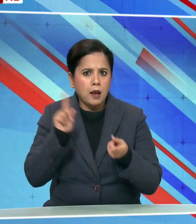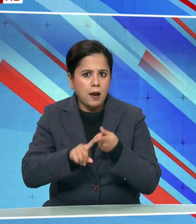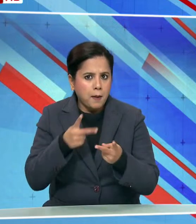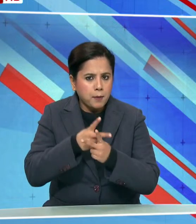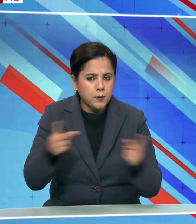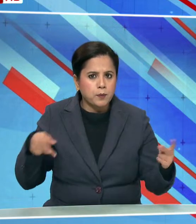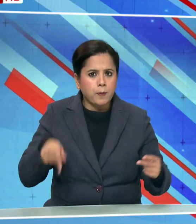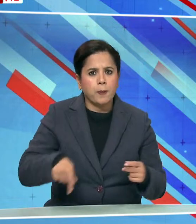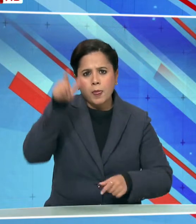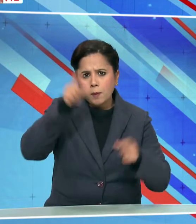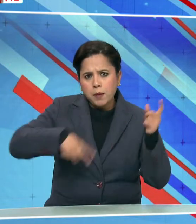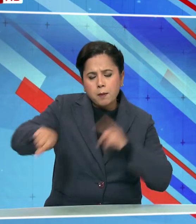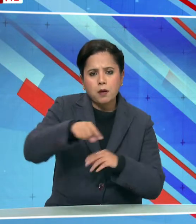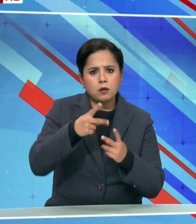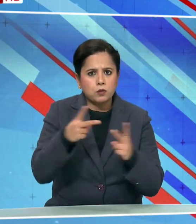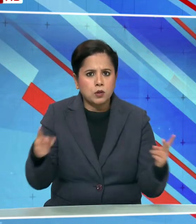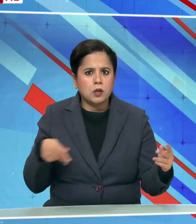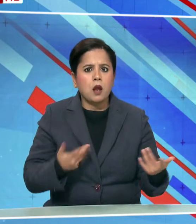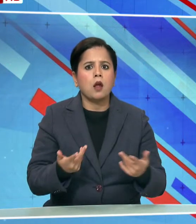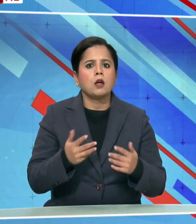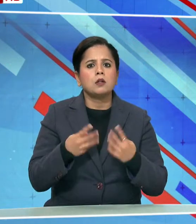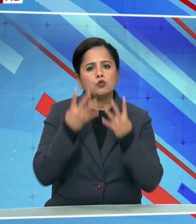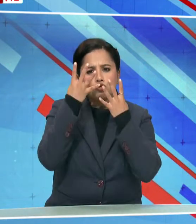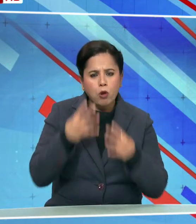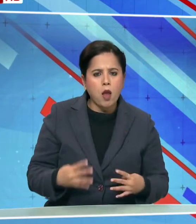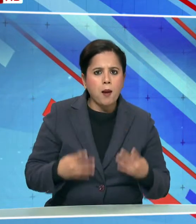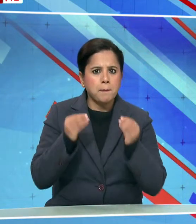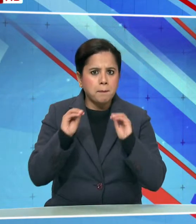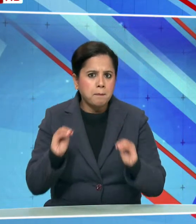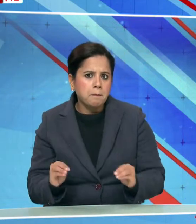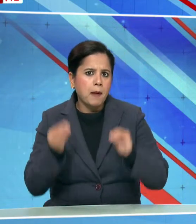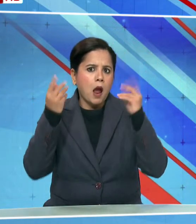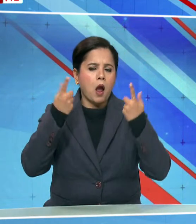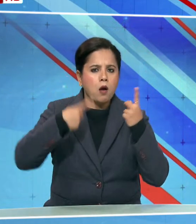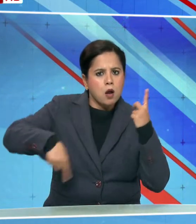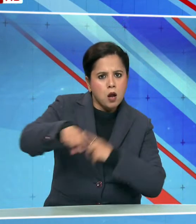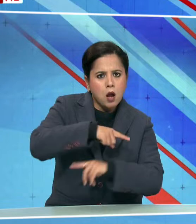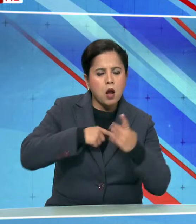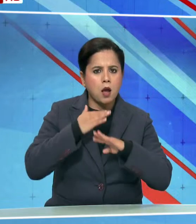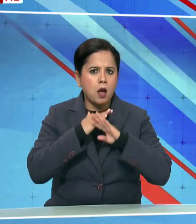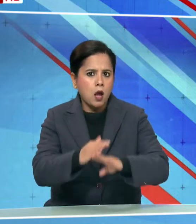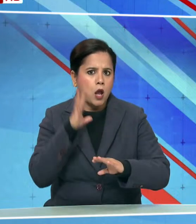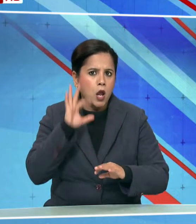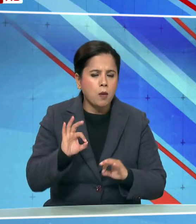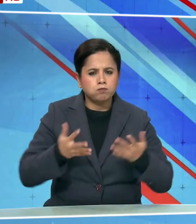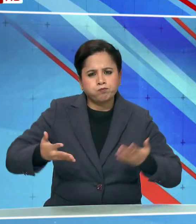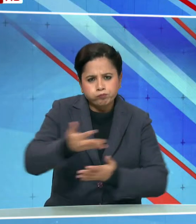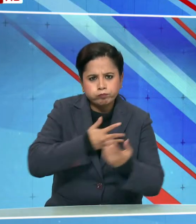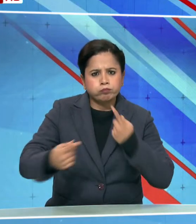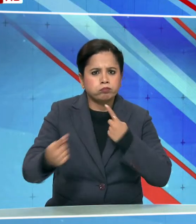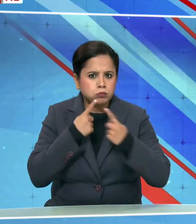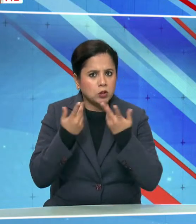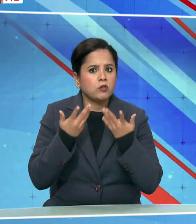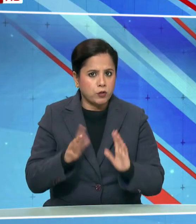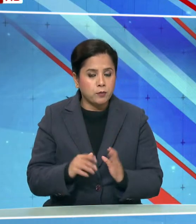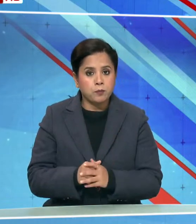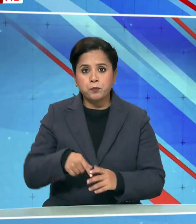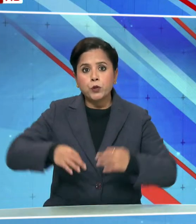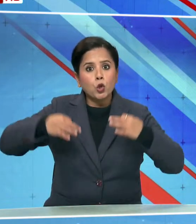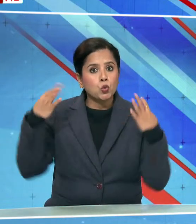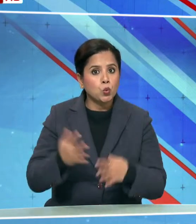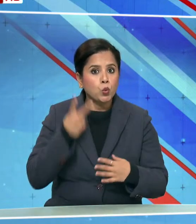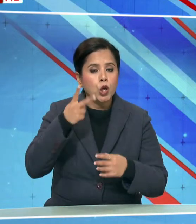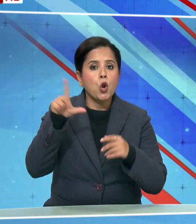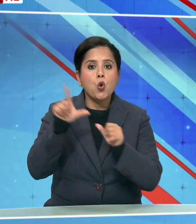वामपंथी उग्रवाद, जेल सुधार और आंतरिक सुरक्षा जैसे मुद्दो पर विचार विमर्श किया गया नए